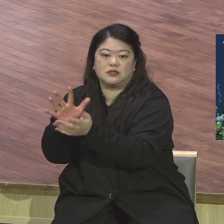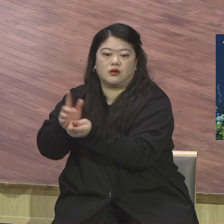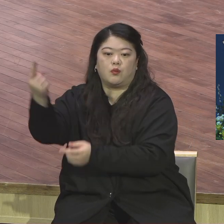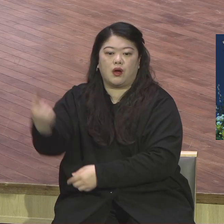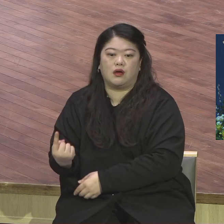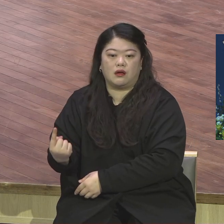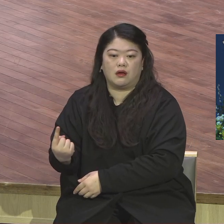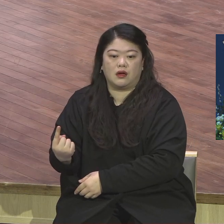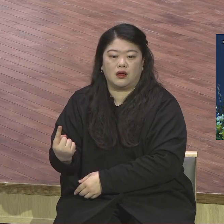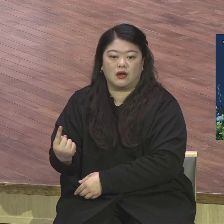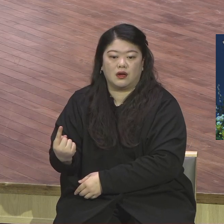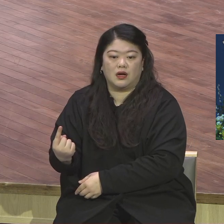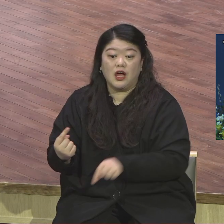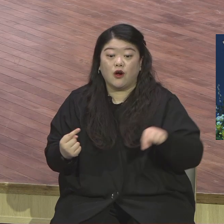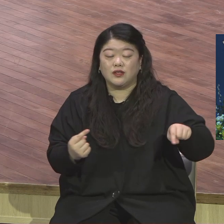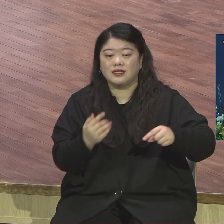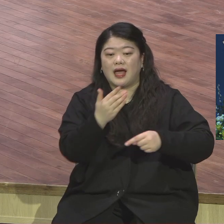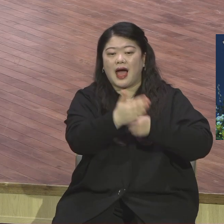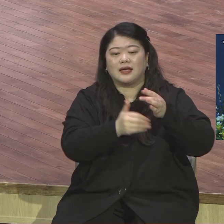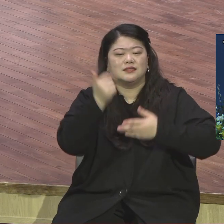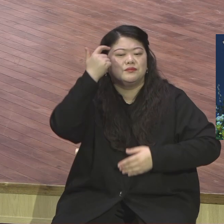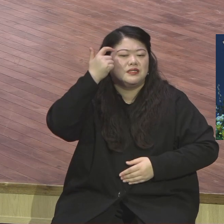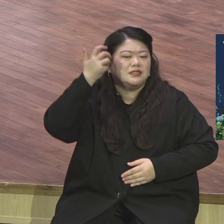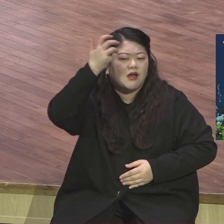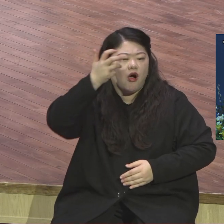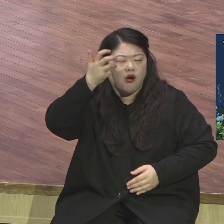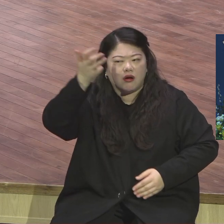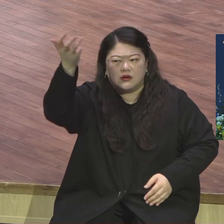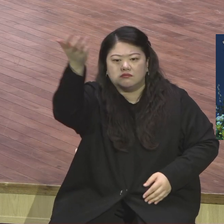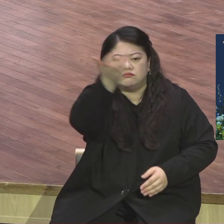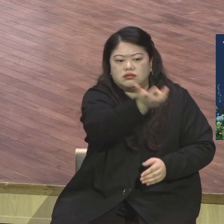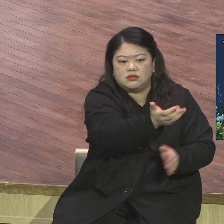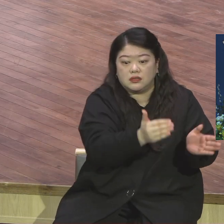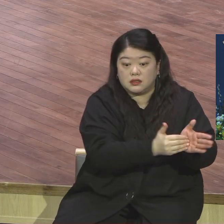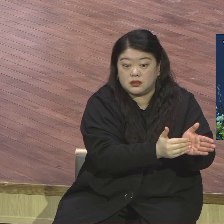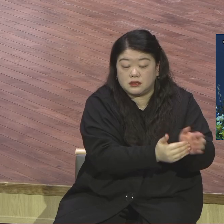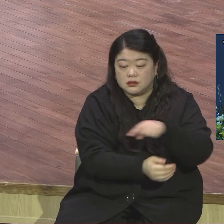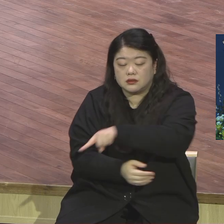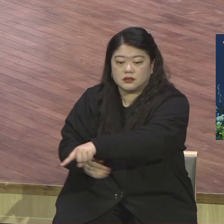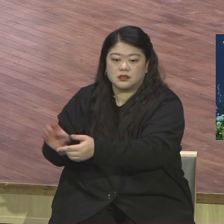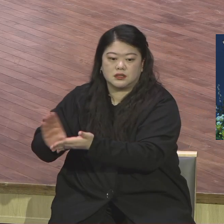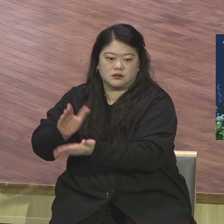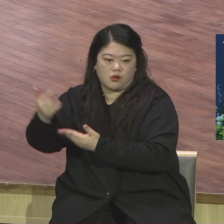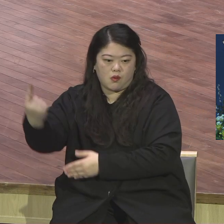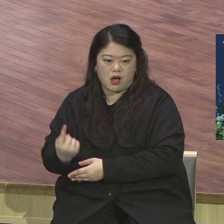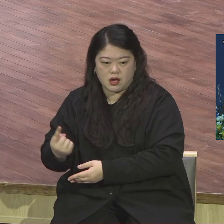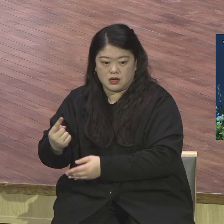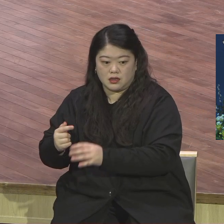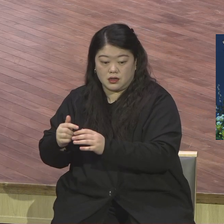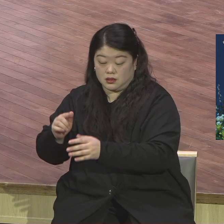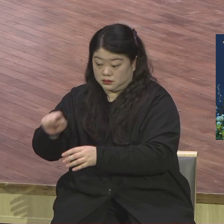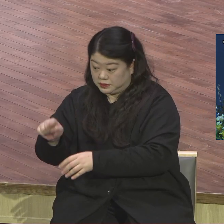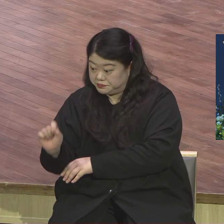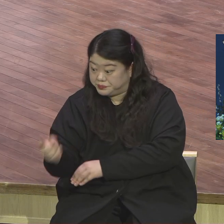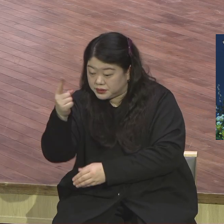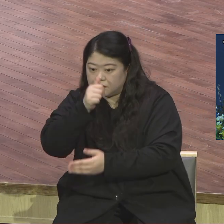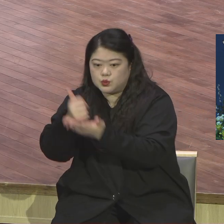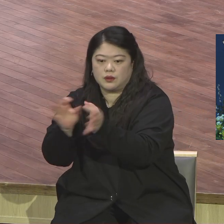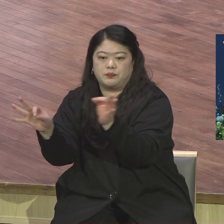아니래요. 특별히 내가 이곳에 평강을 주리라 이 말씀을 통해서 평강의 왕이신